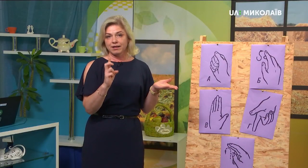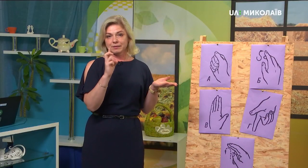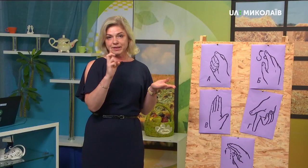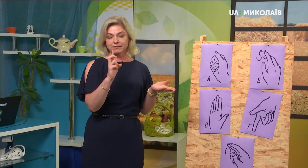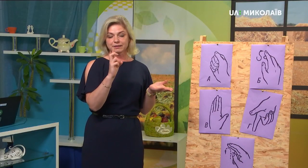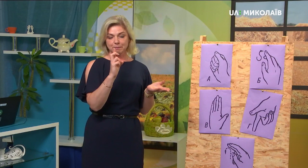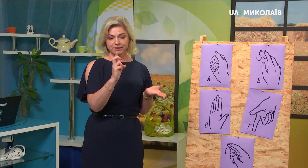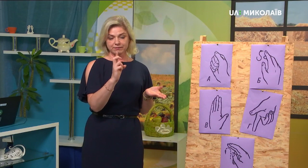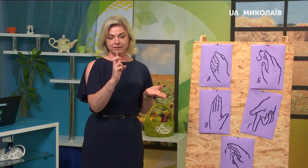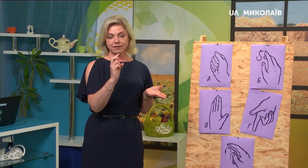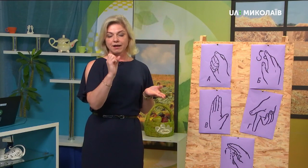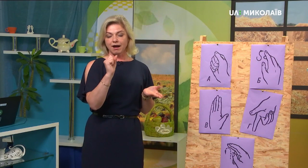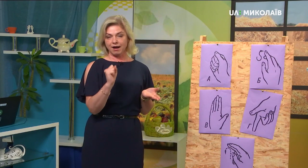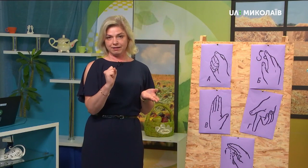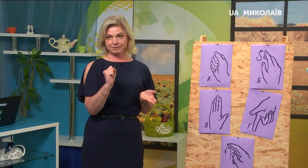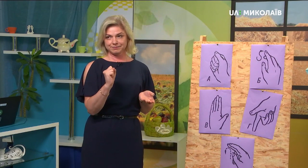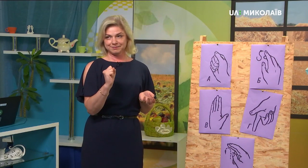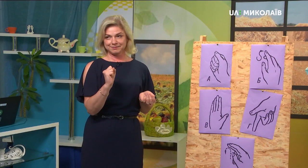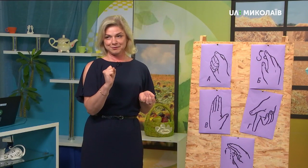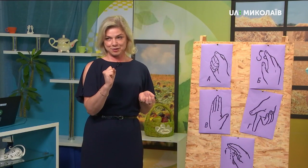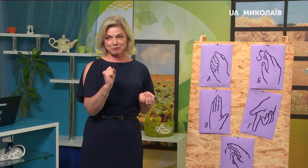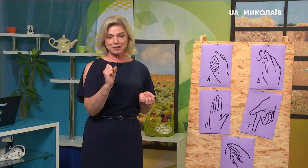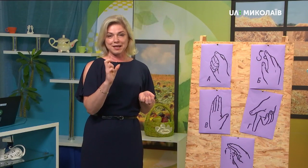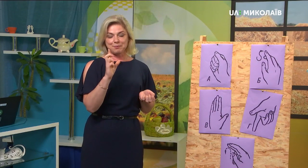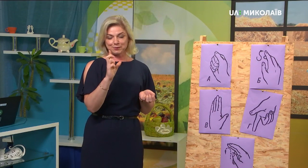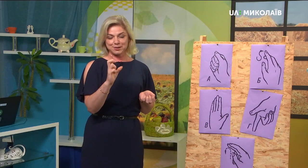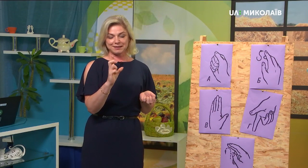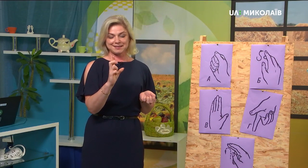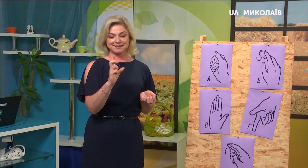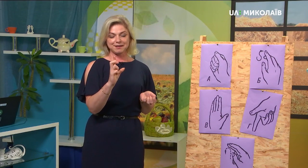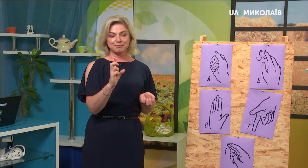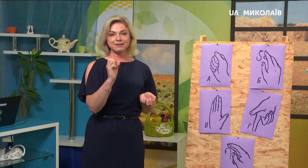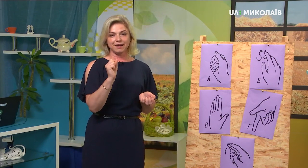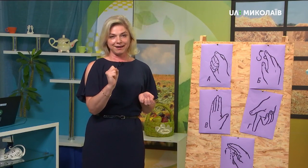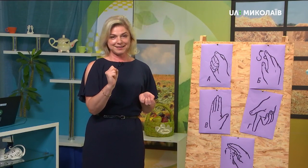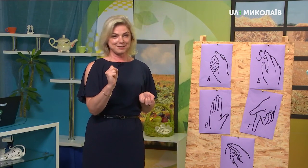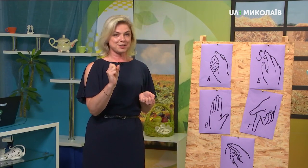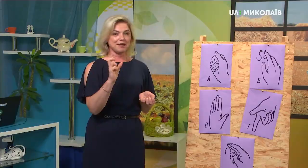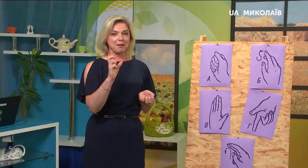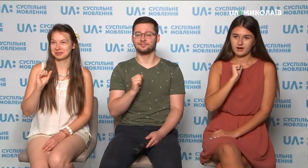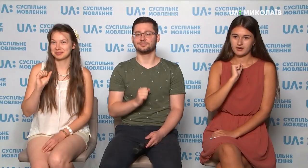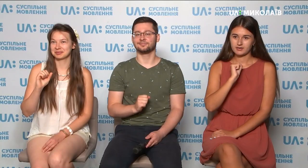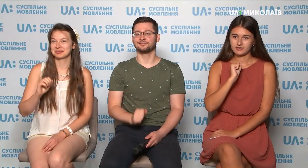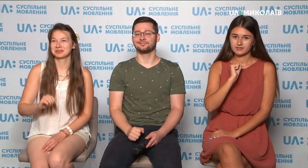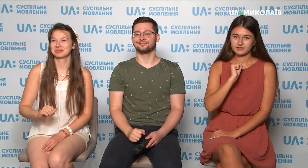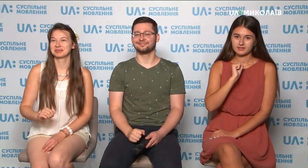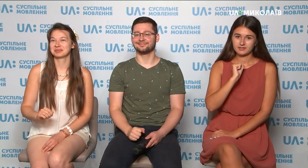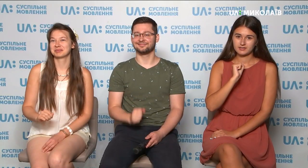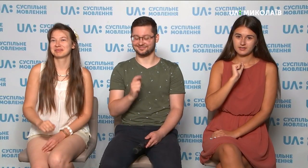наприклад, «Б», «А». Вже, вже, виходить так, «Б», «А». Це вже «Ба», «Ба», українською